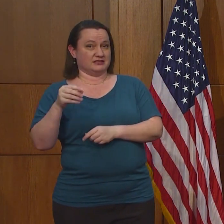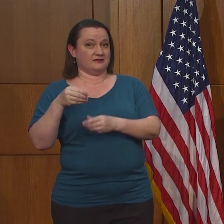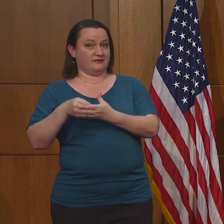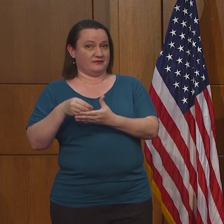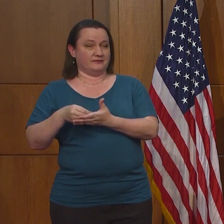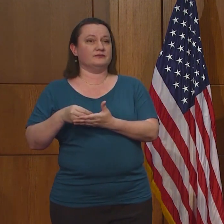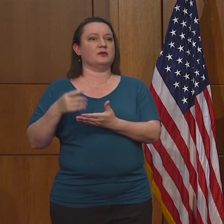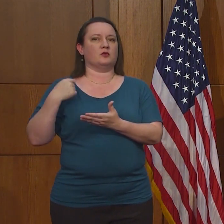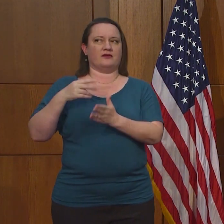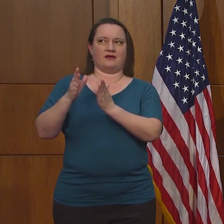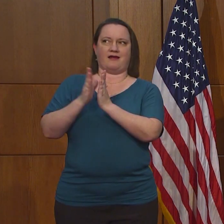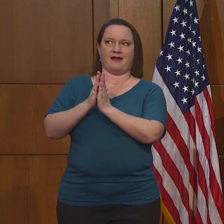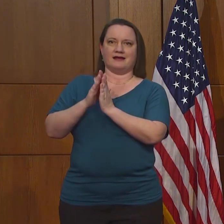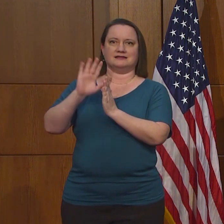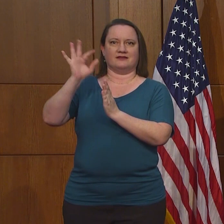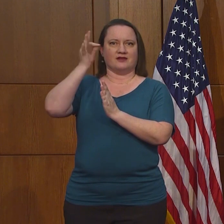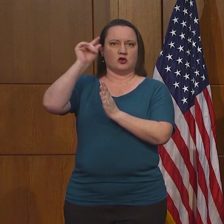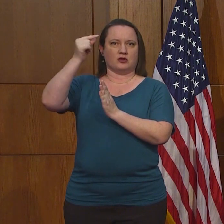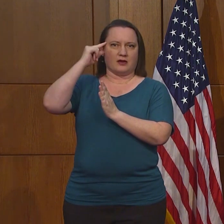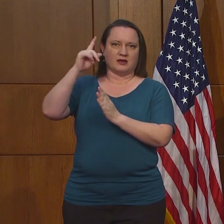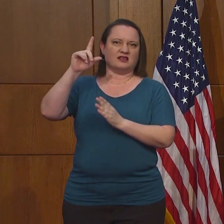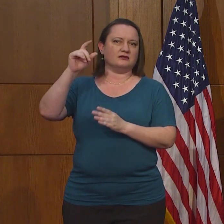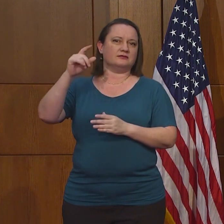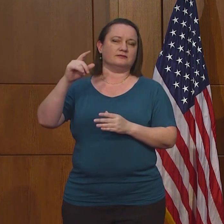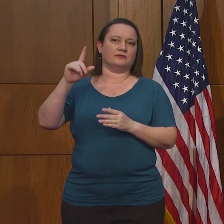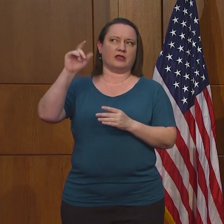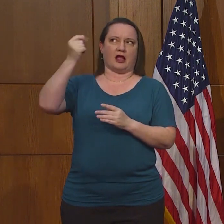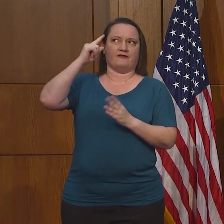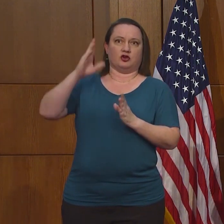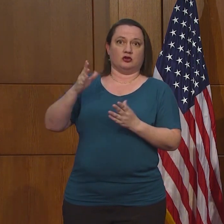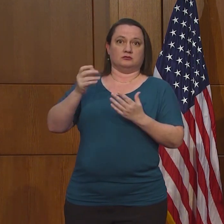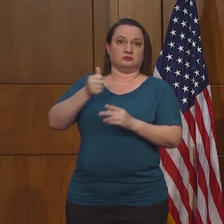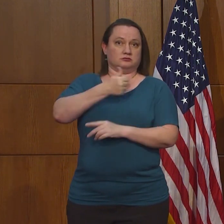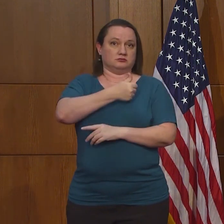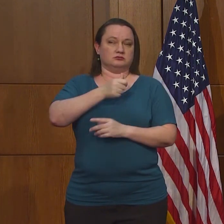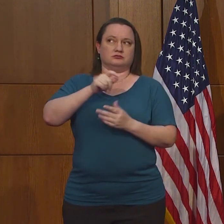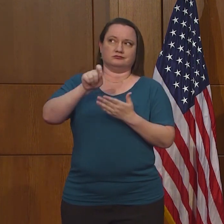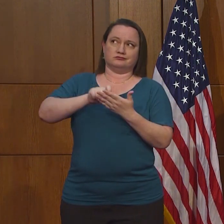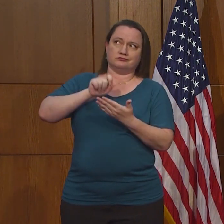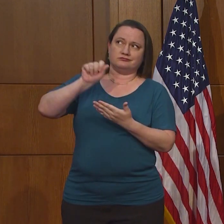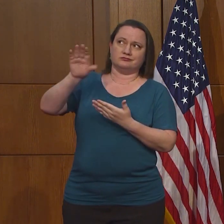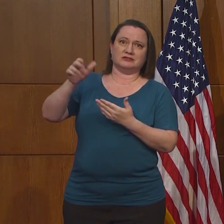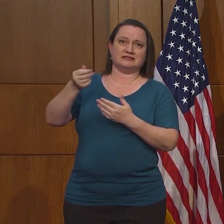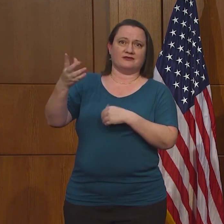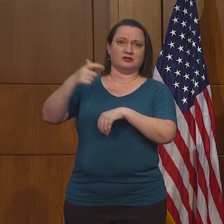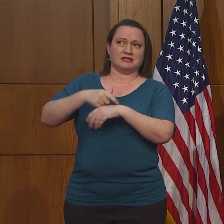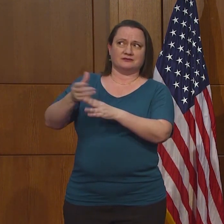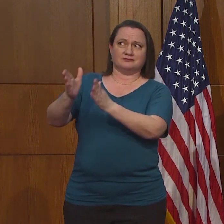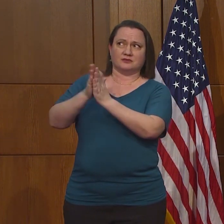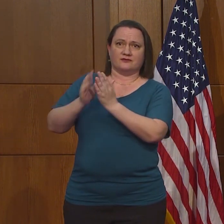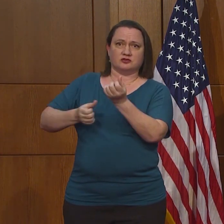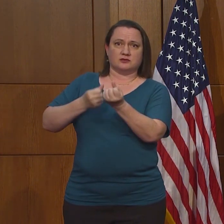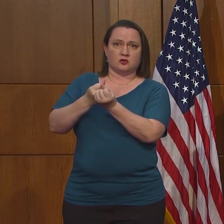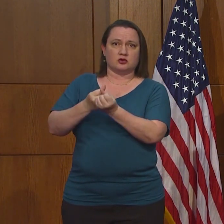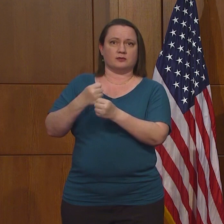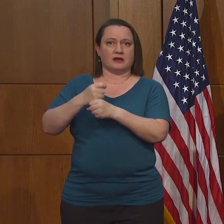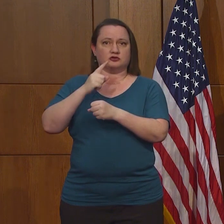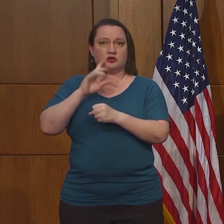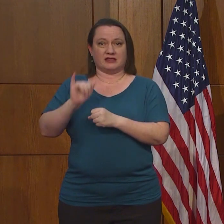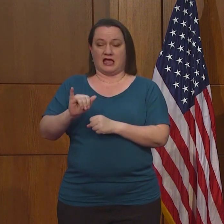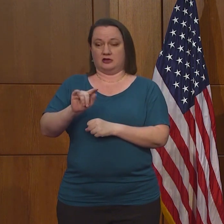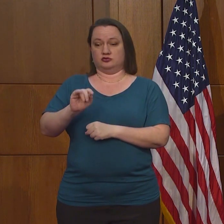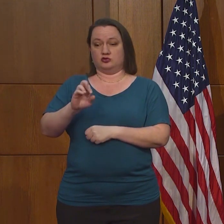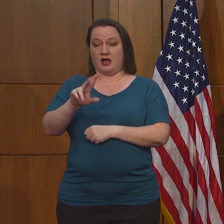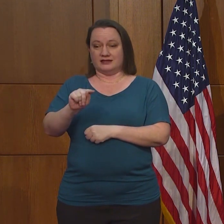gobierno federal a través de la delegación del Congreso de que por favor nos ayude a poder tener ese fondo